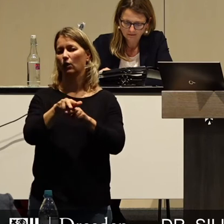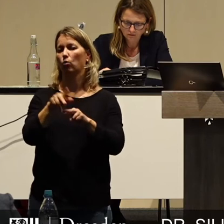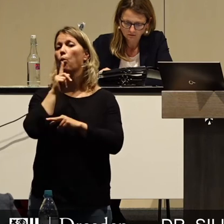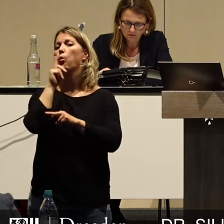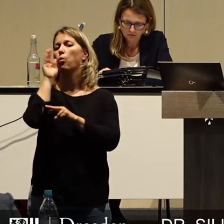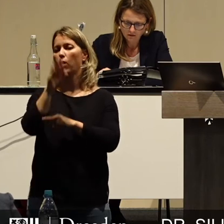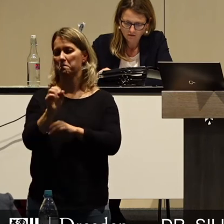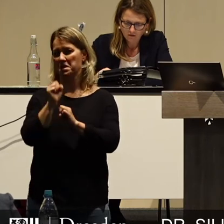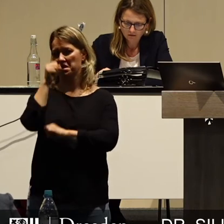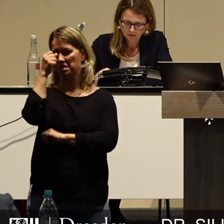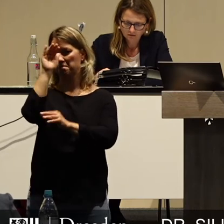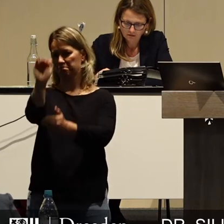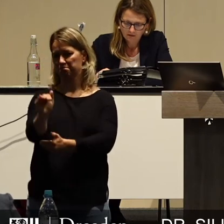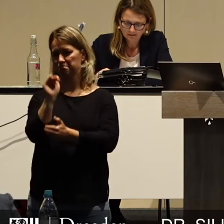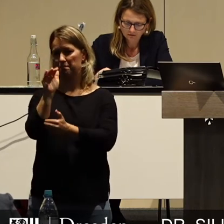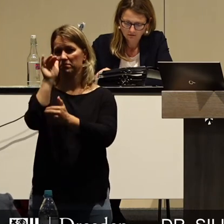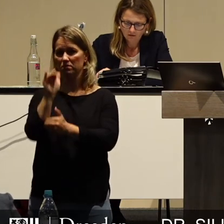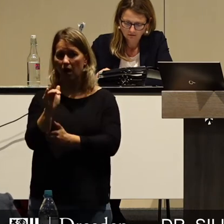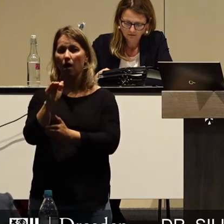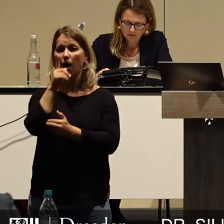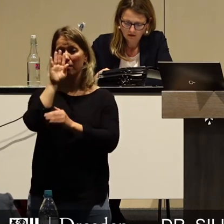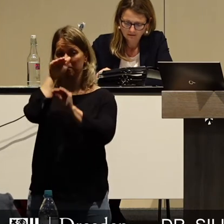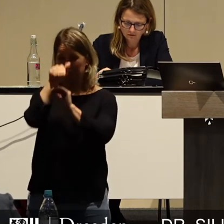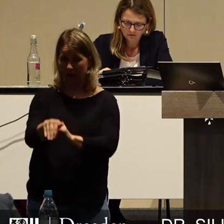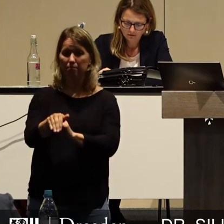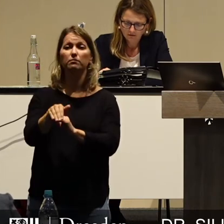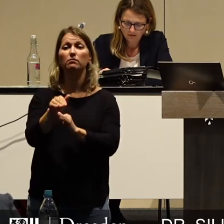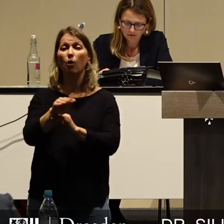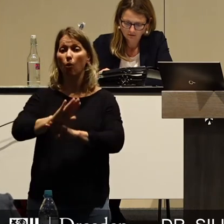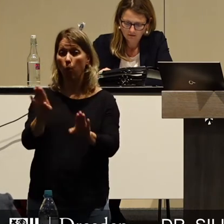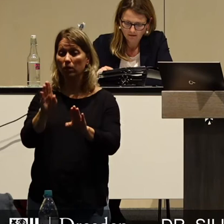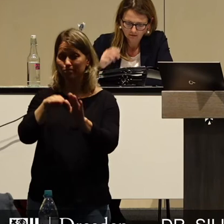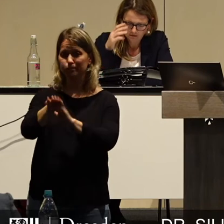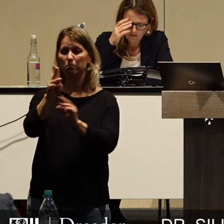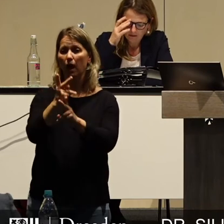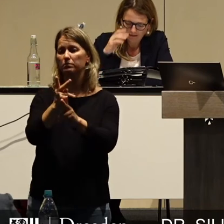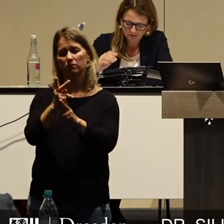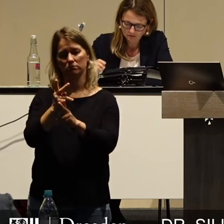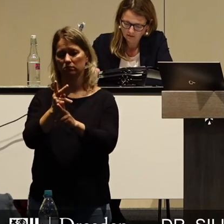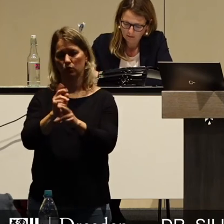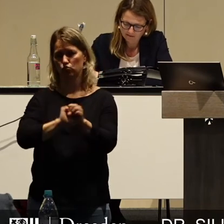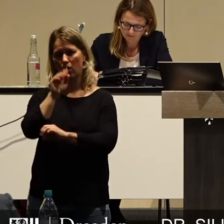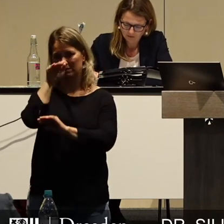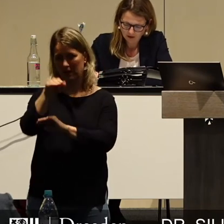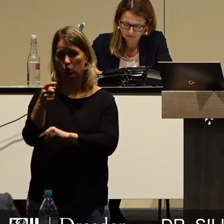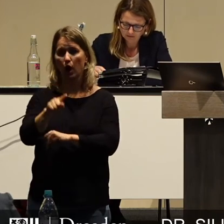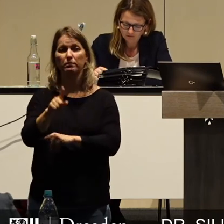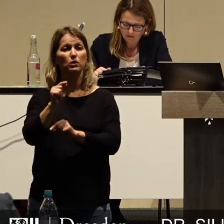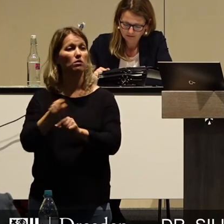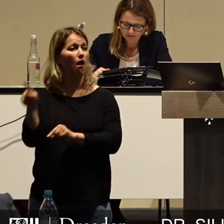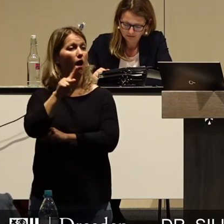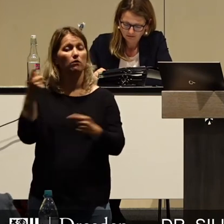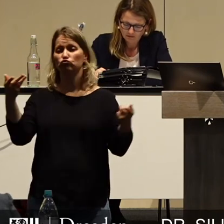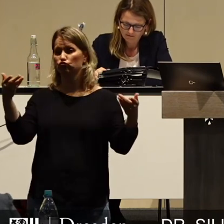nicht aufhalten, sondern bestenfalls für eine etwas weichere Landung sorgen. Denn durch den sogenannten Shutdown wurde ja auch nur eine bestehende